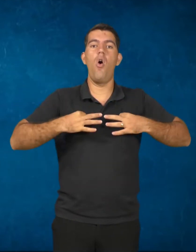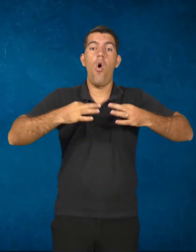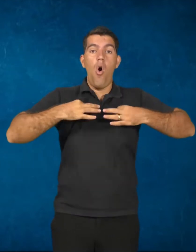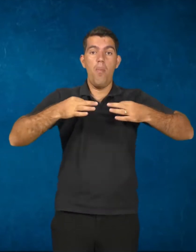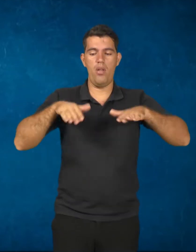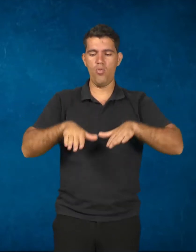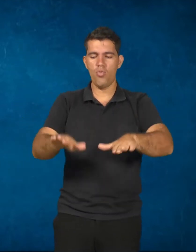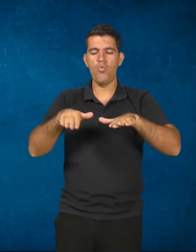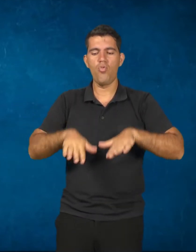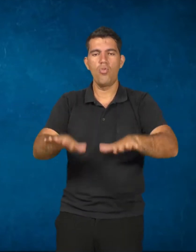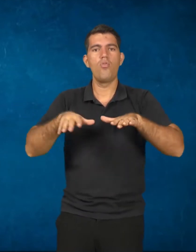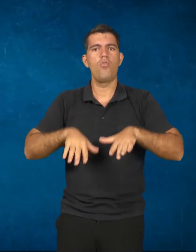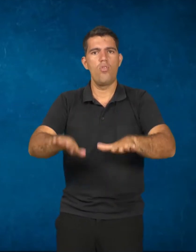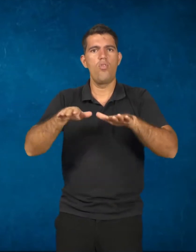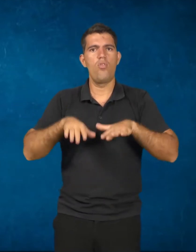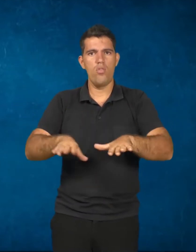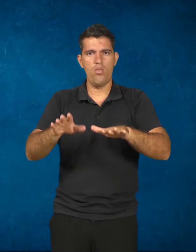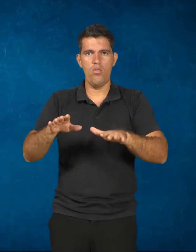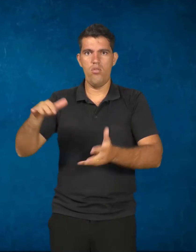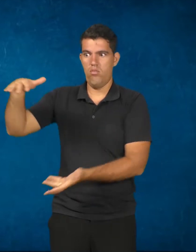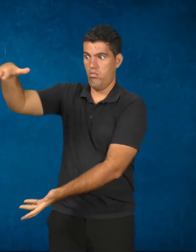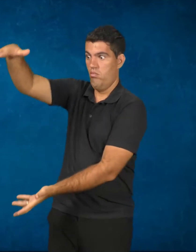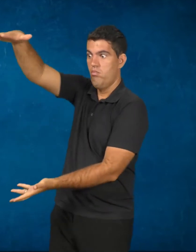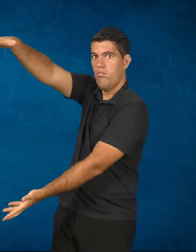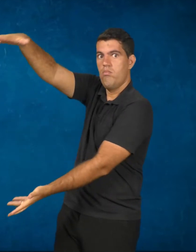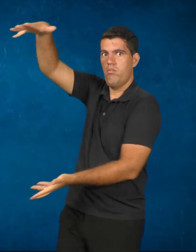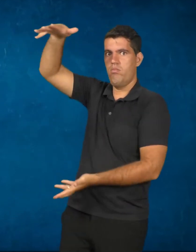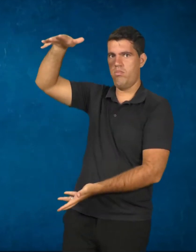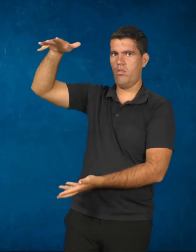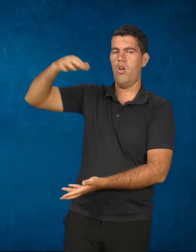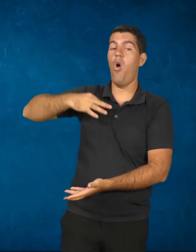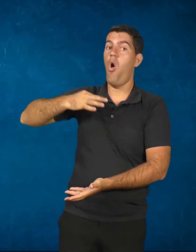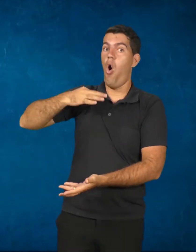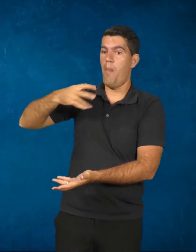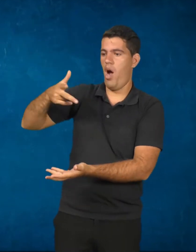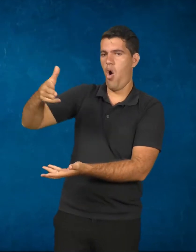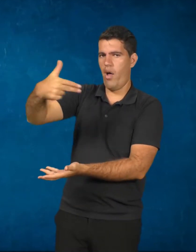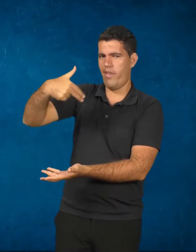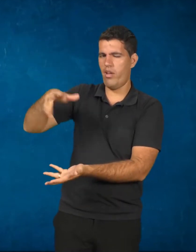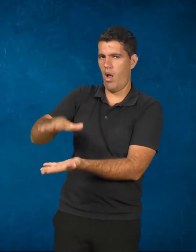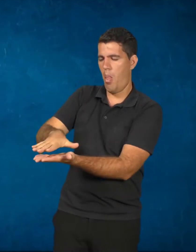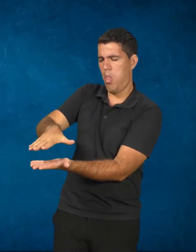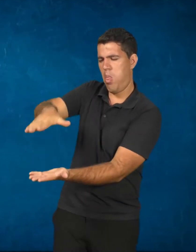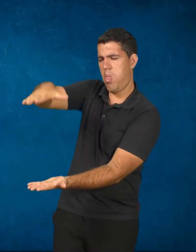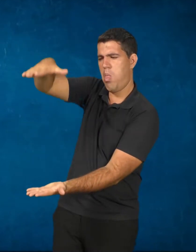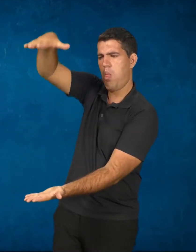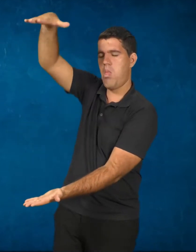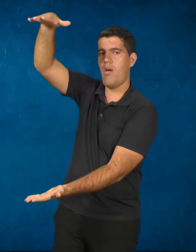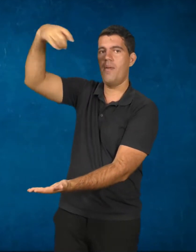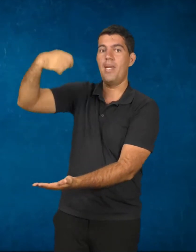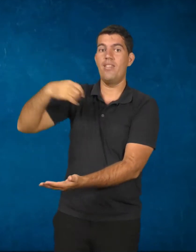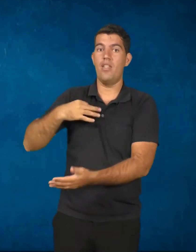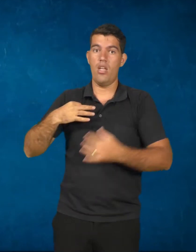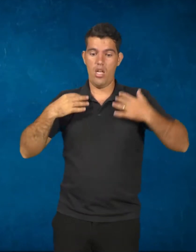Ela recebe um bloco de tecidos cortados, para confeccionar, por exemplo, uma camisa.